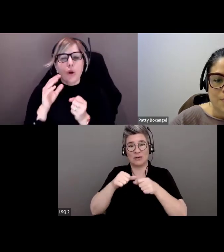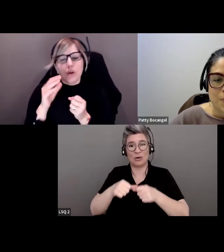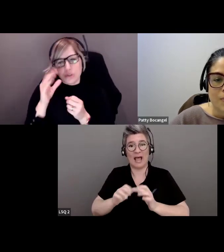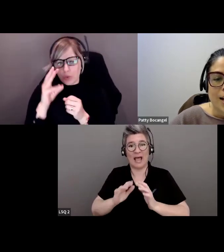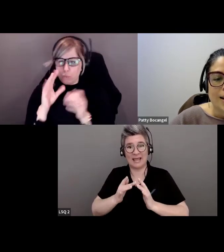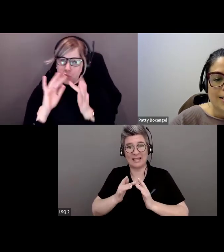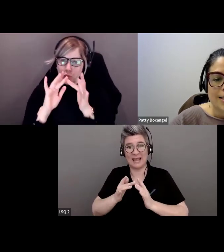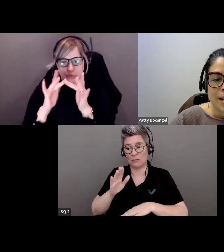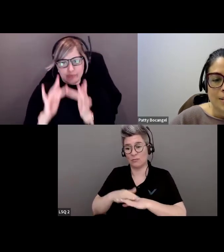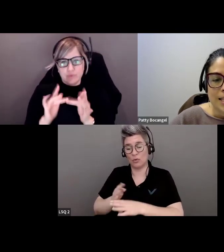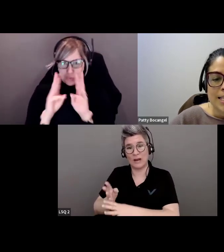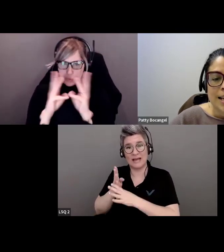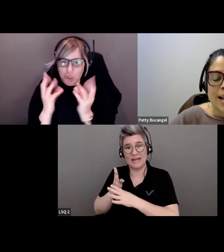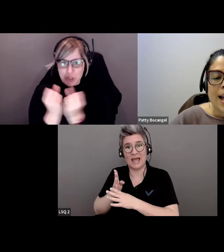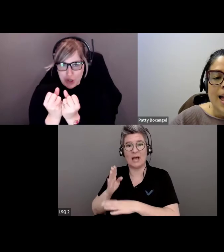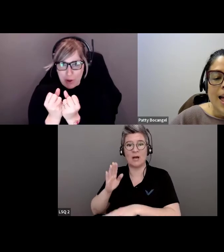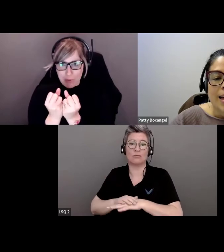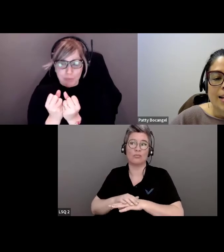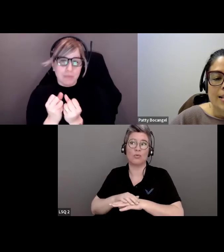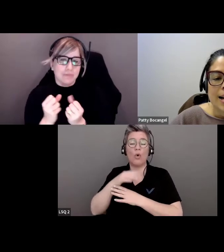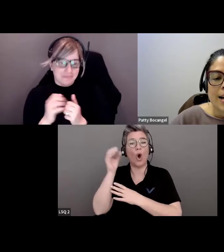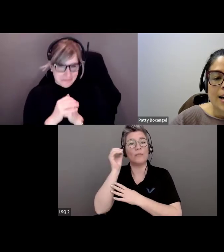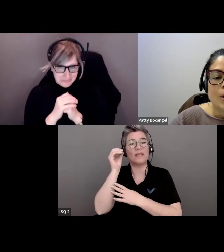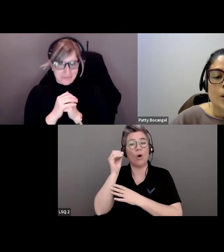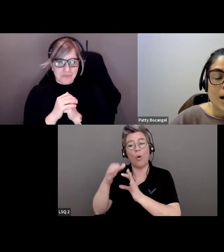élaborés du point de vue des Premières Nations.